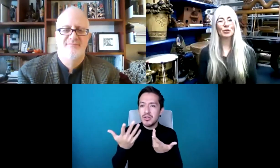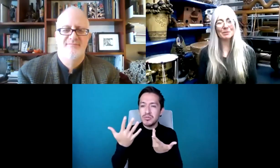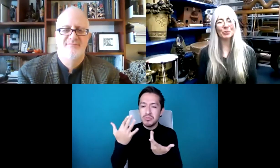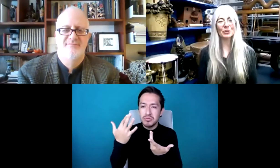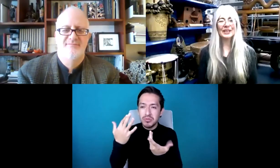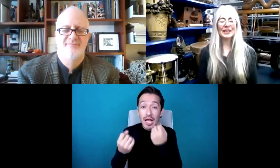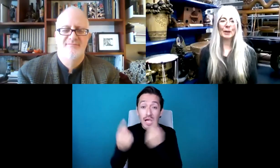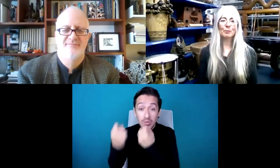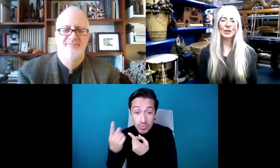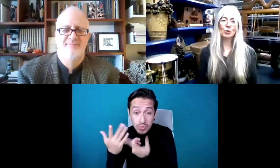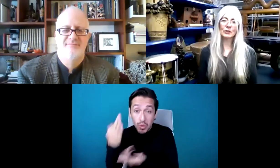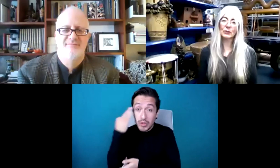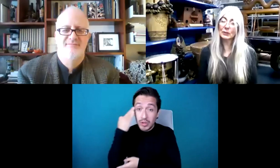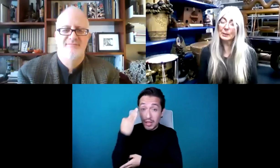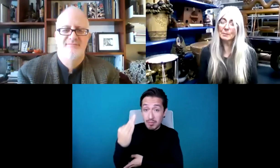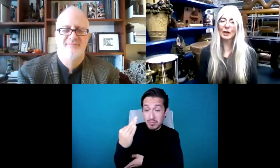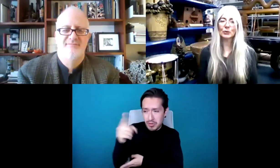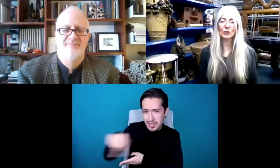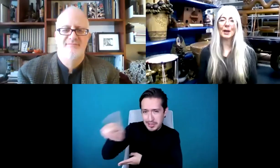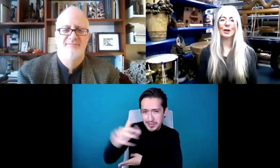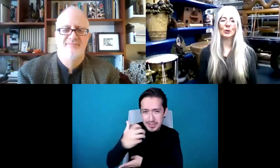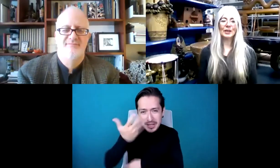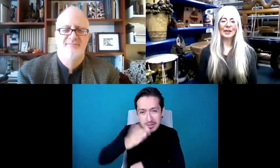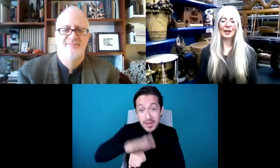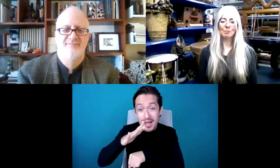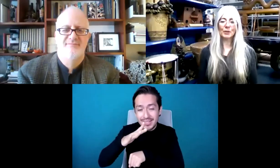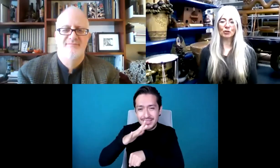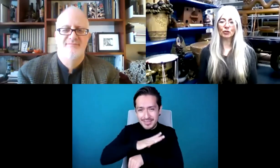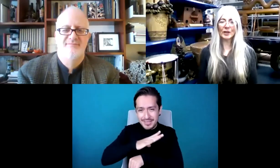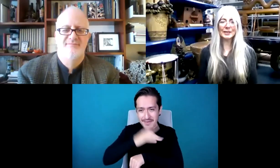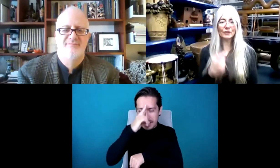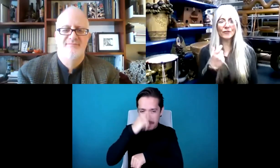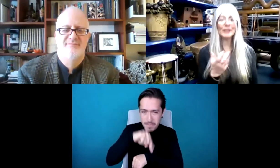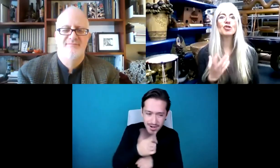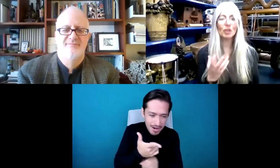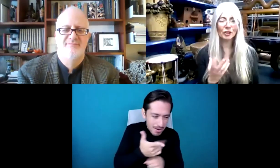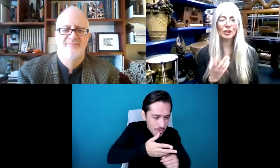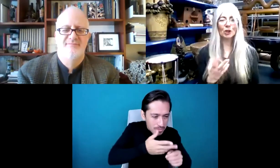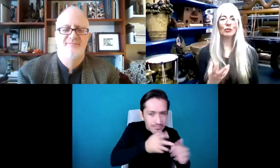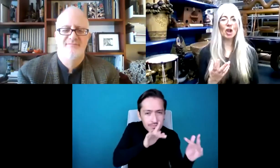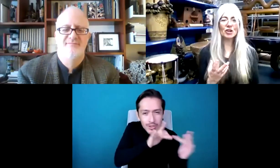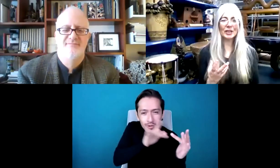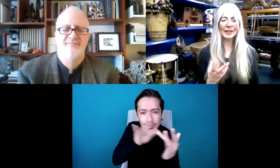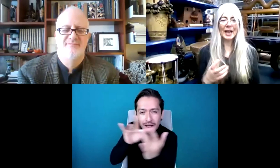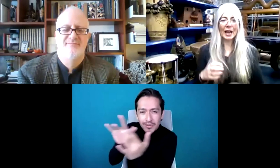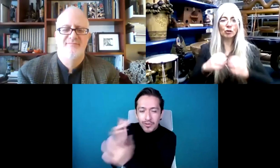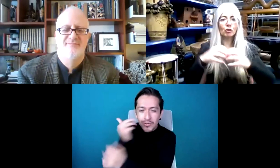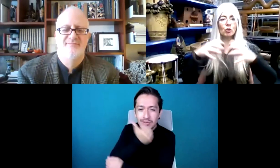seguramente les gustaría tener más tiempo para hablar con los pupilos, interactuar con ellos.